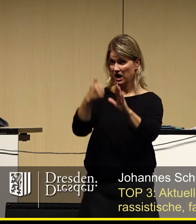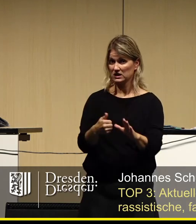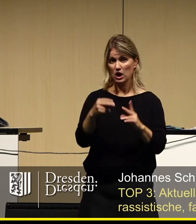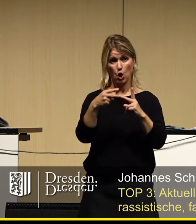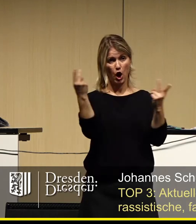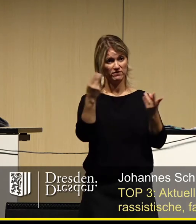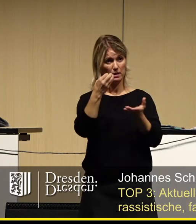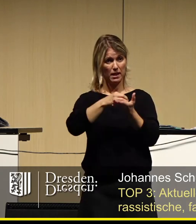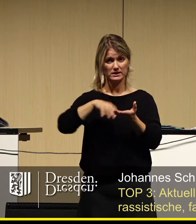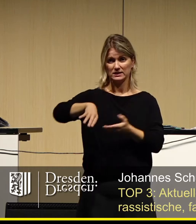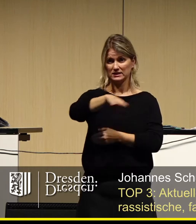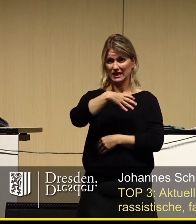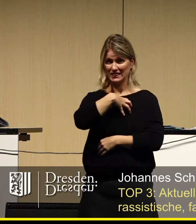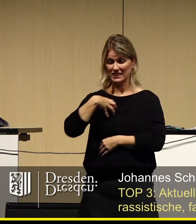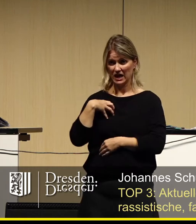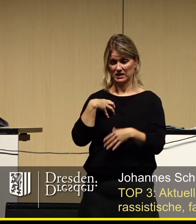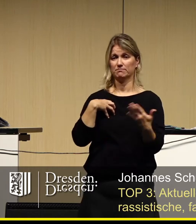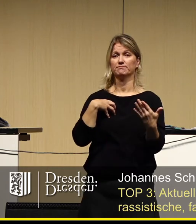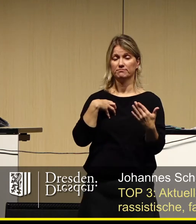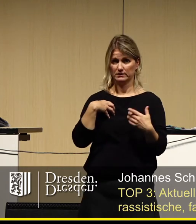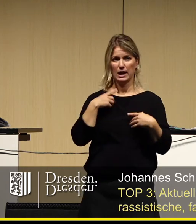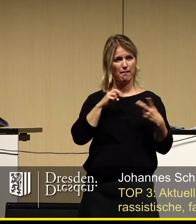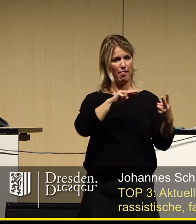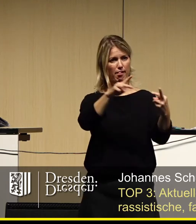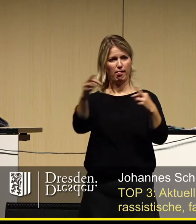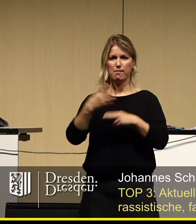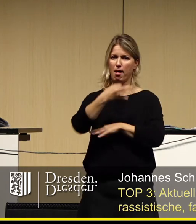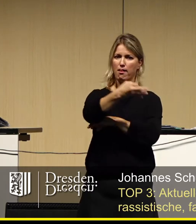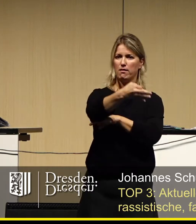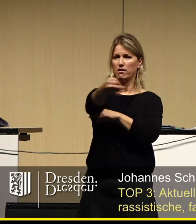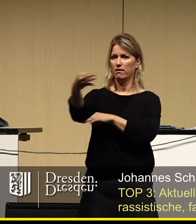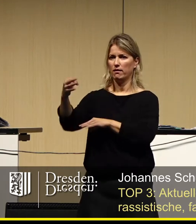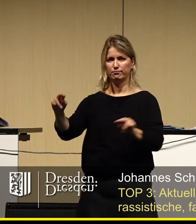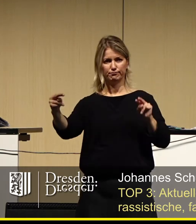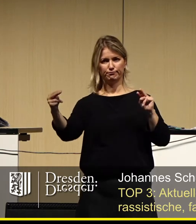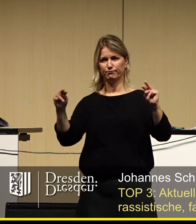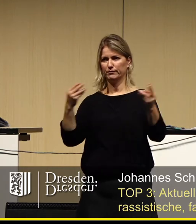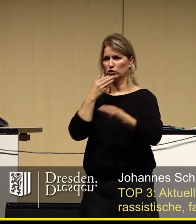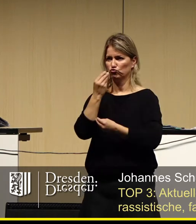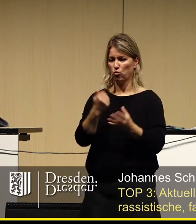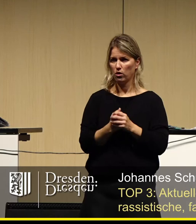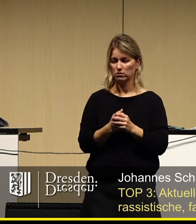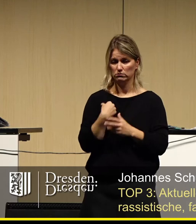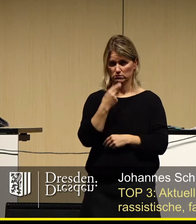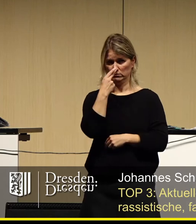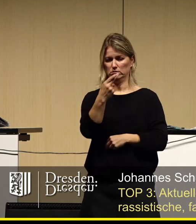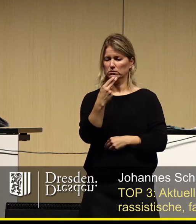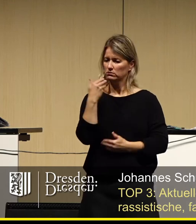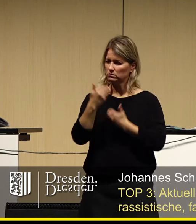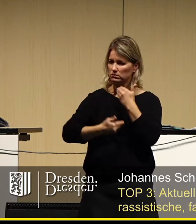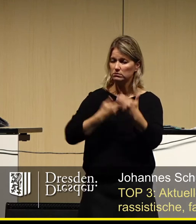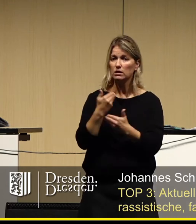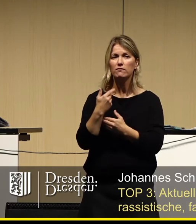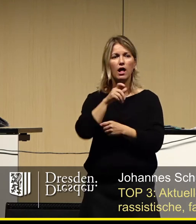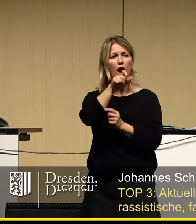öffentlichen Plätzen in Dresden vor wechselnd schöner Kulisse abspielt. Mit erschreckender Regelmäßigkeit werden Menschen, welche bei uns